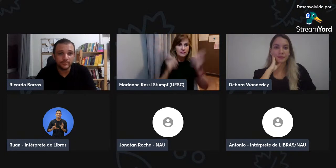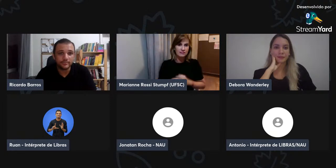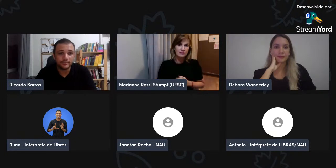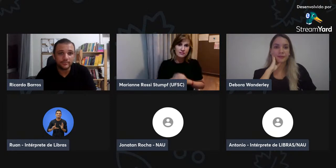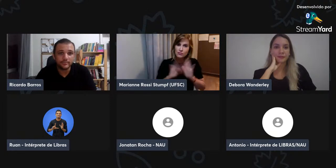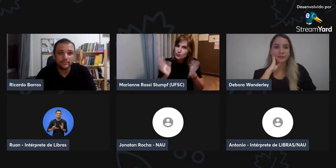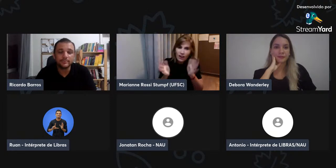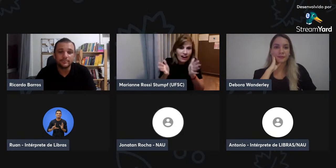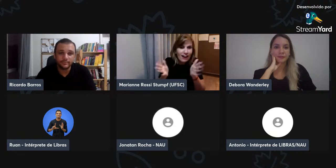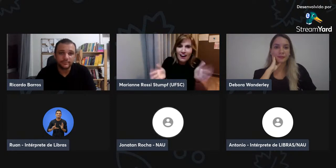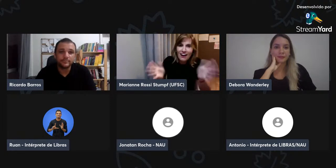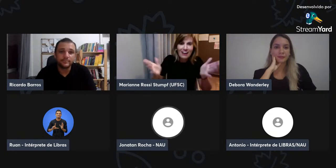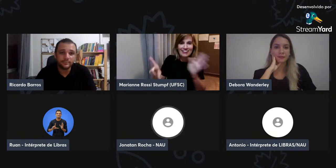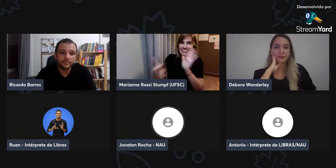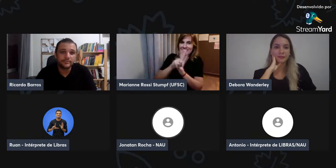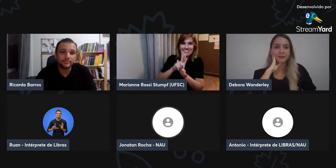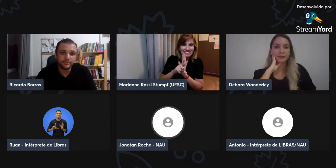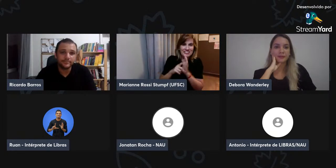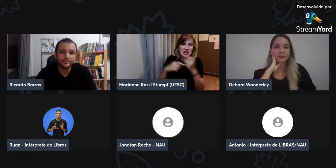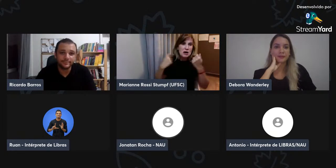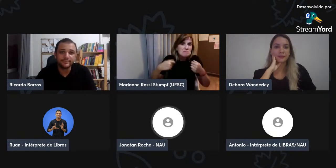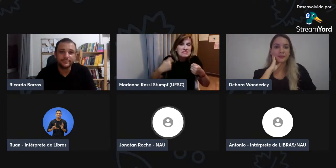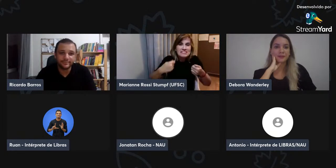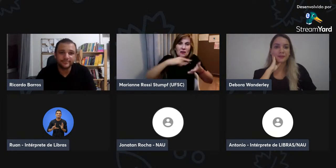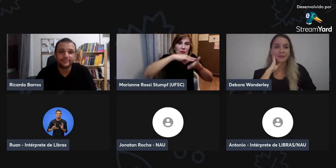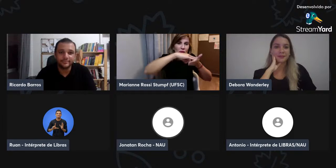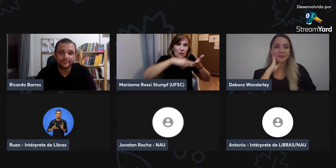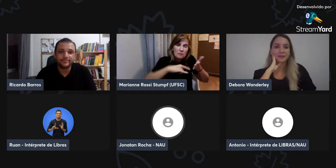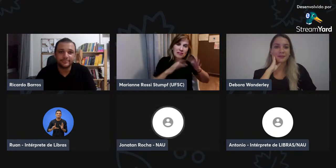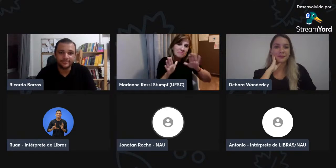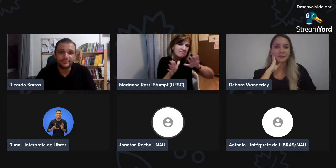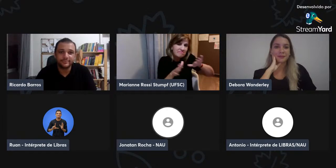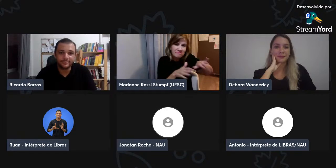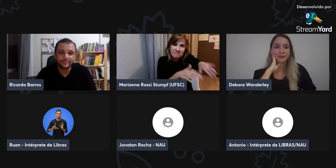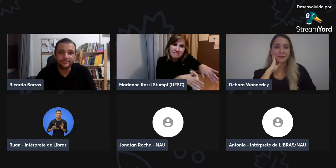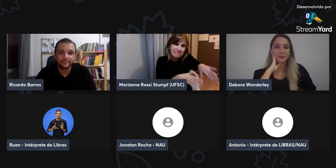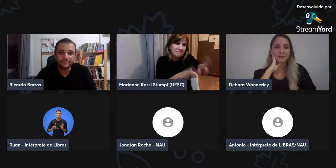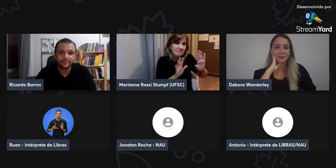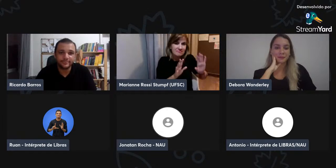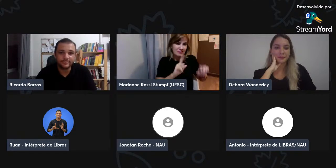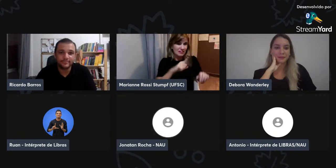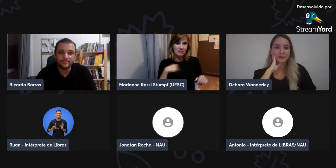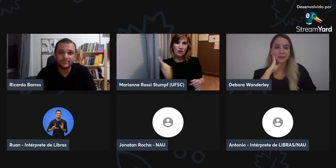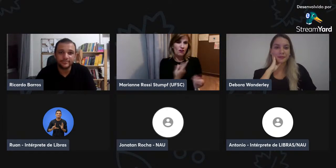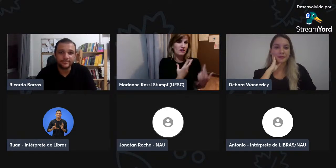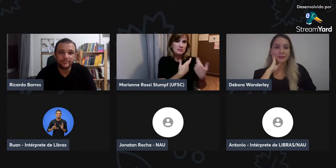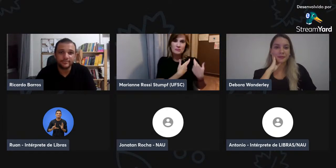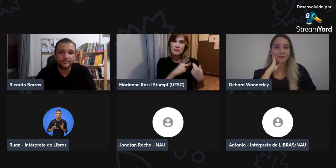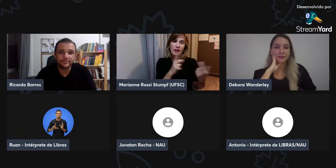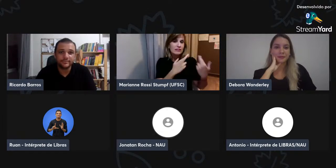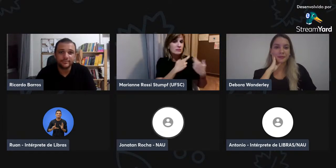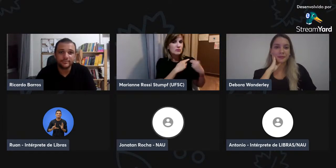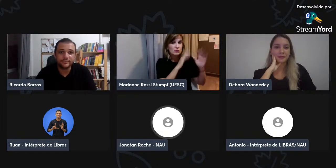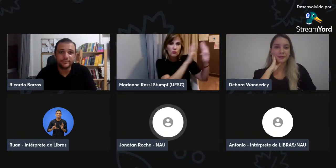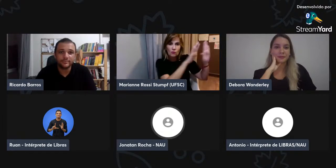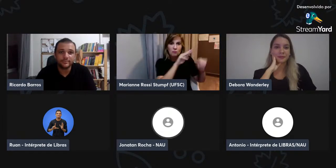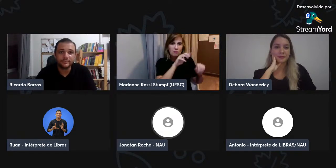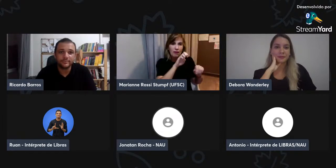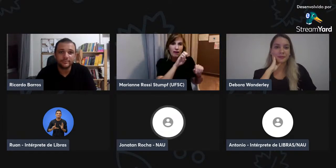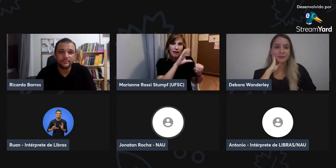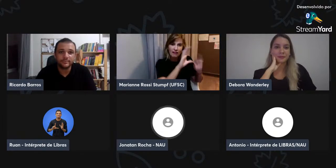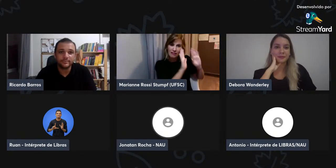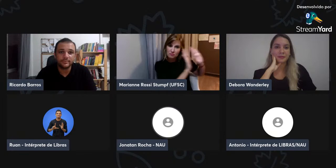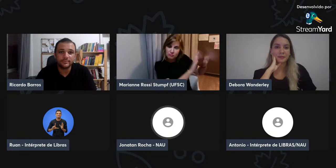já se aceitou na academia, mas em relação à